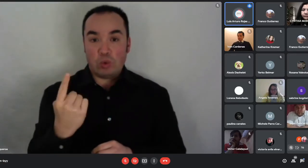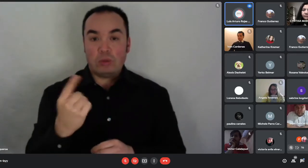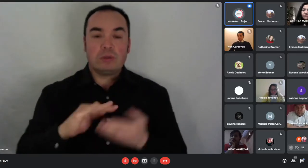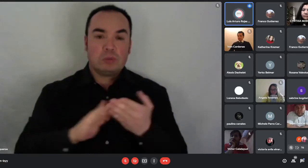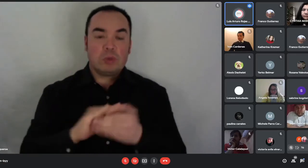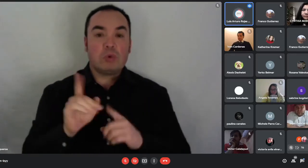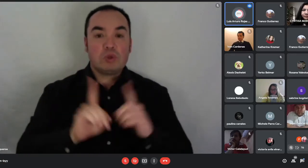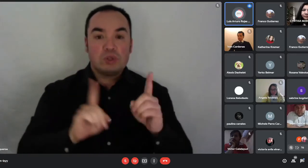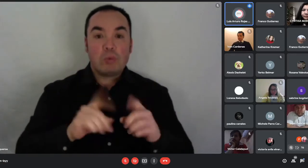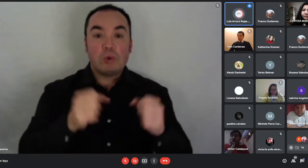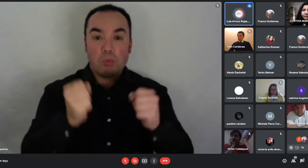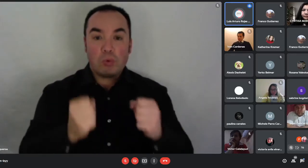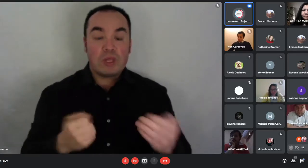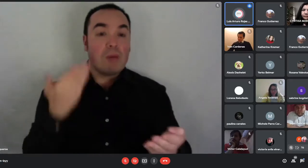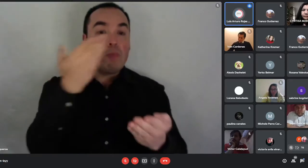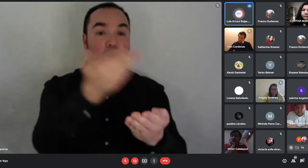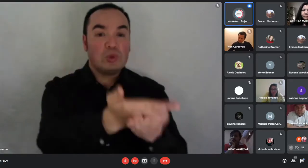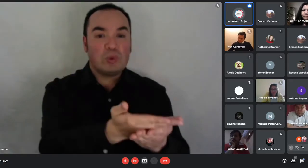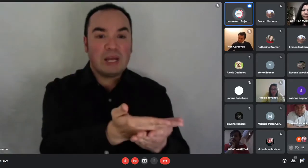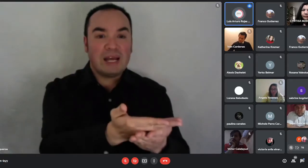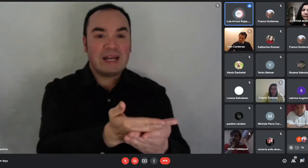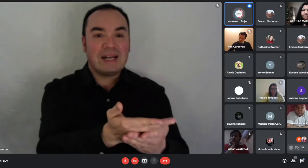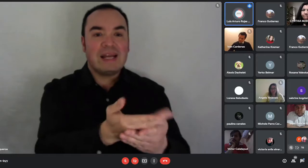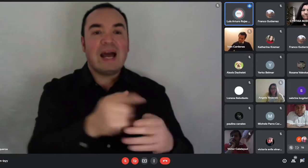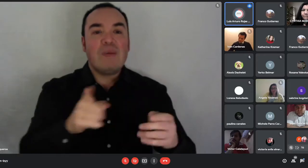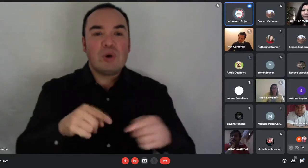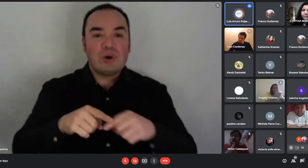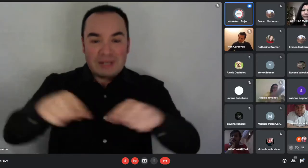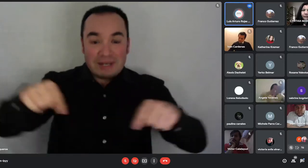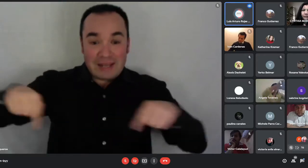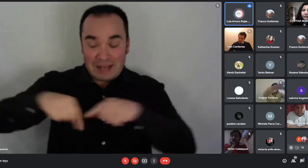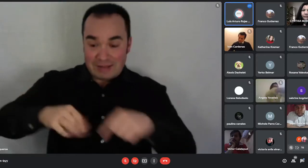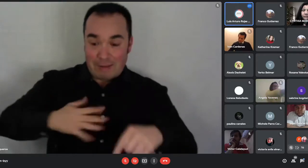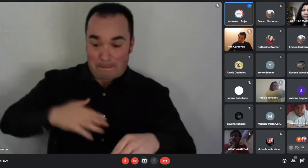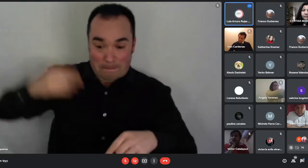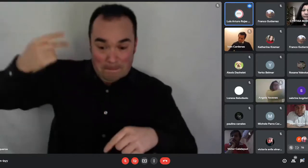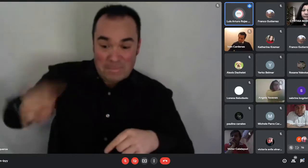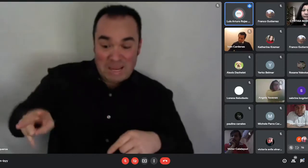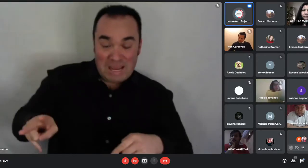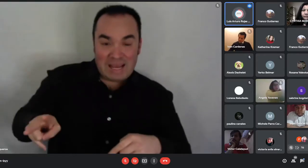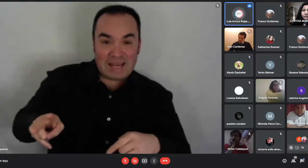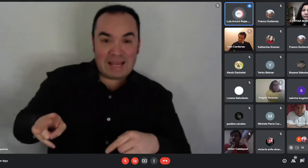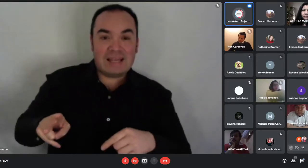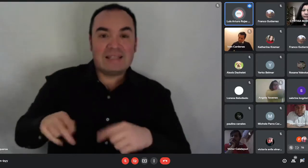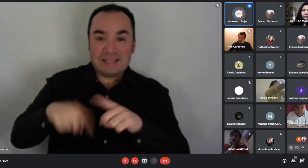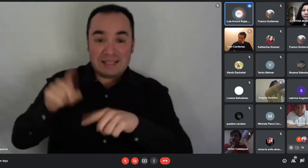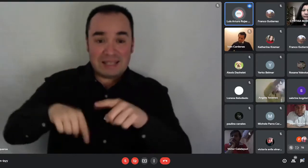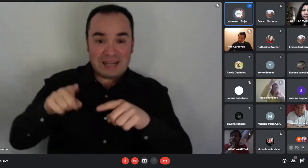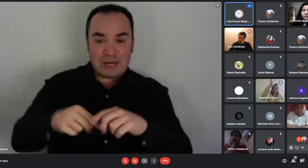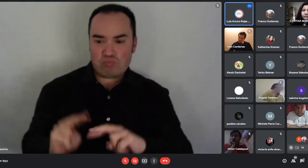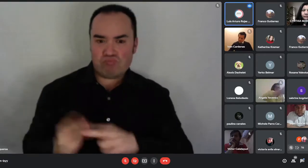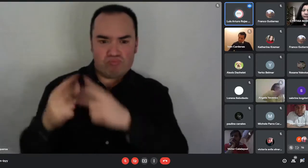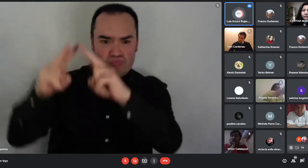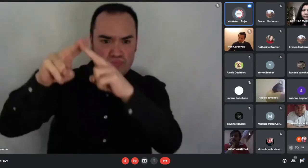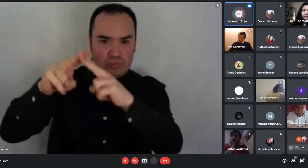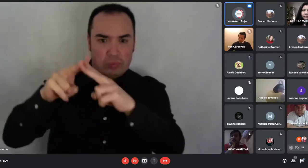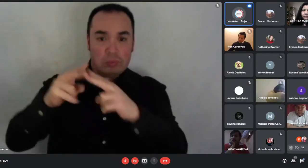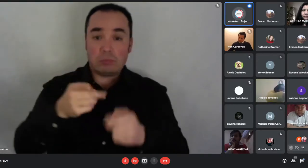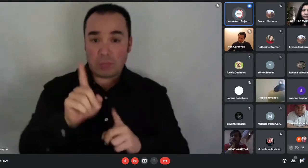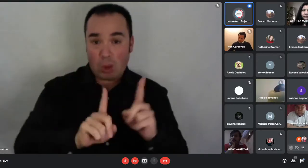herencia o tiene a disposición algún terreno para poder acreditar el dominio sobre él y construir una vivienda,